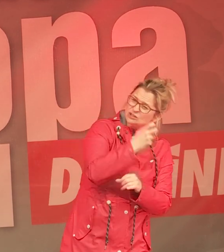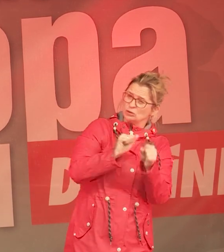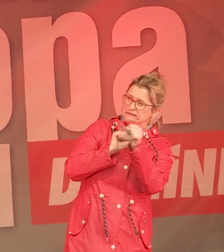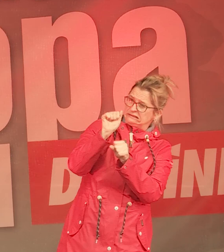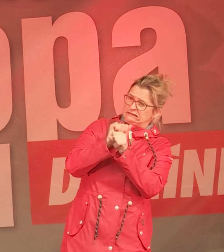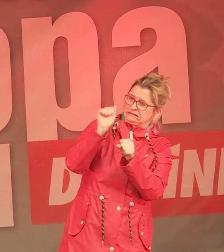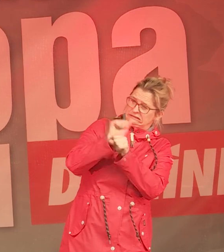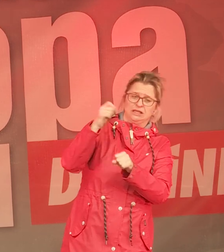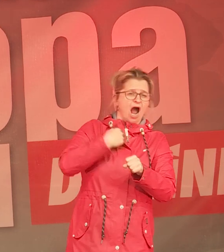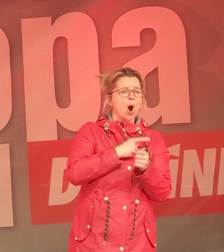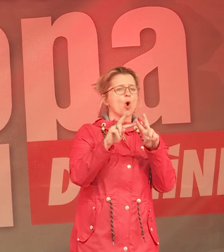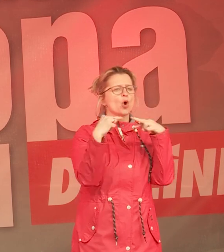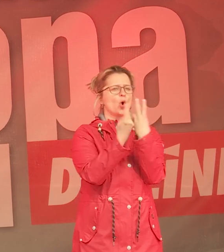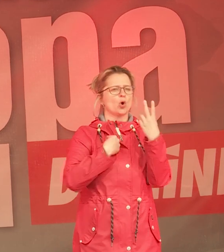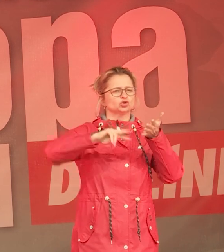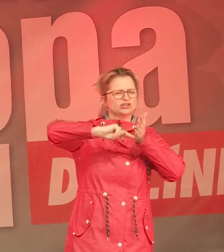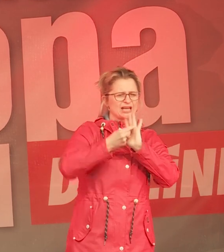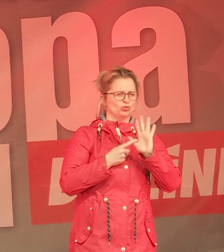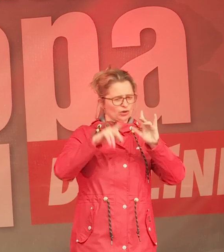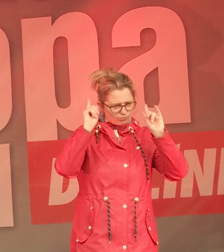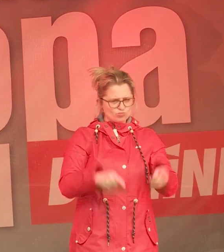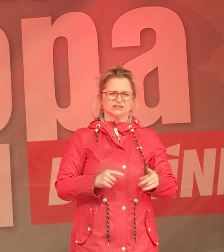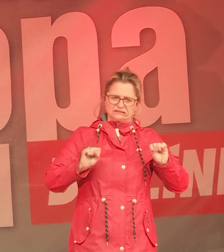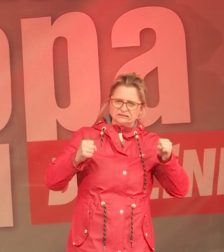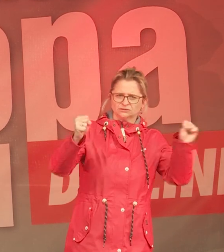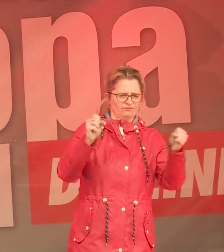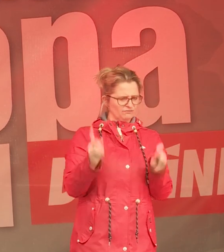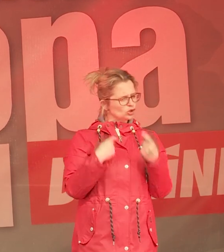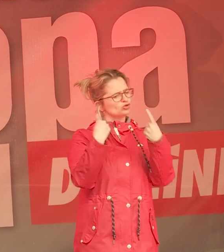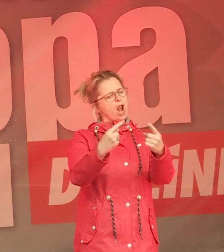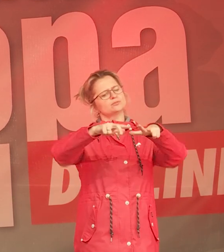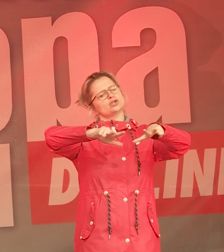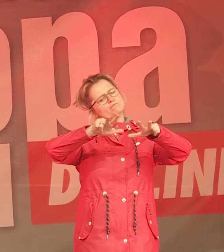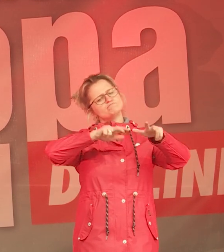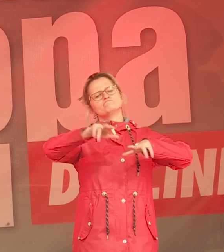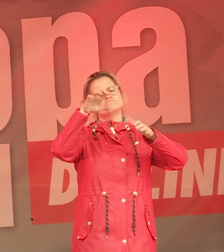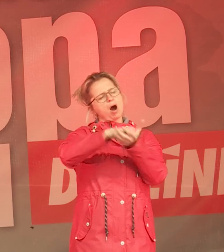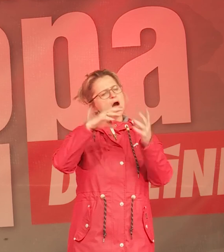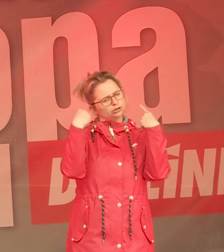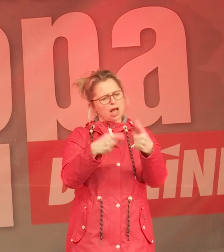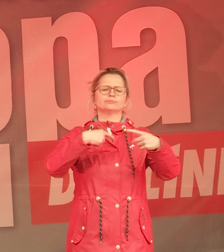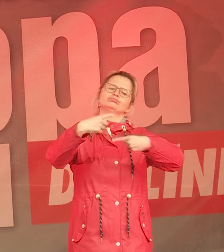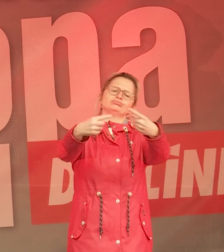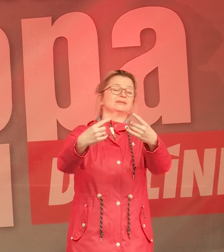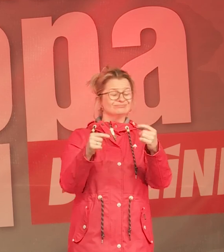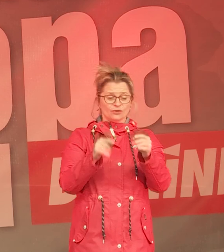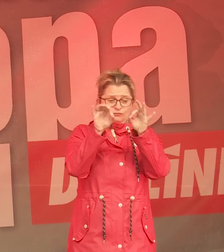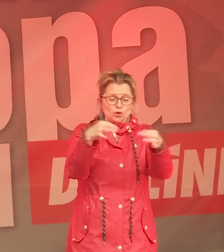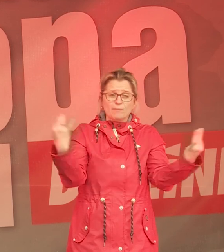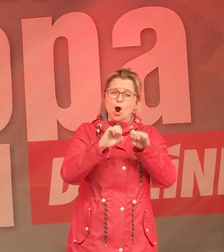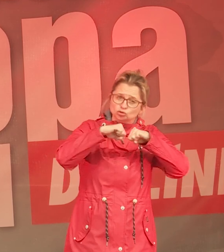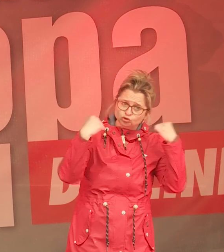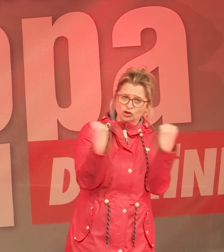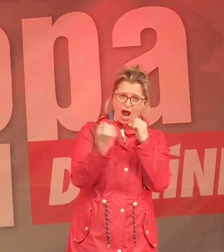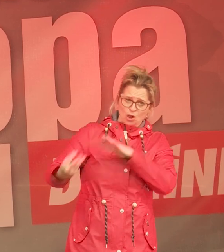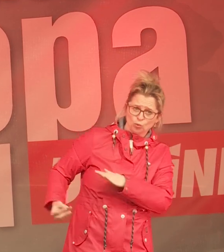ökologische Technologien durchzusetzen. Das macht der Markt nicht alleine. Dafür brauchen wir auch staatliche Initiative. Und